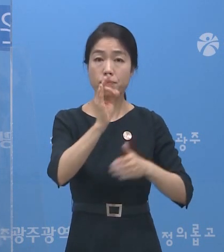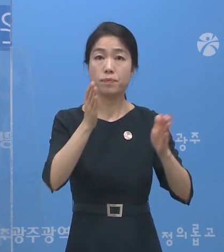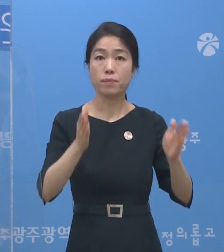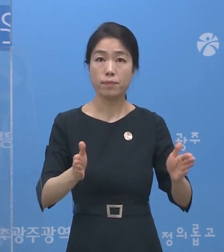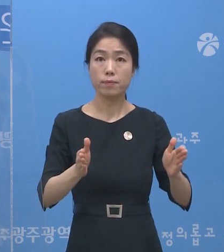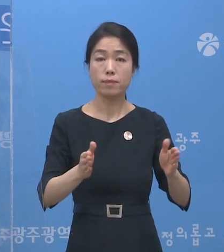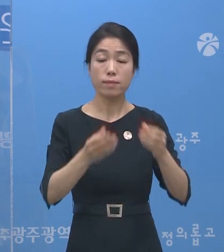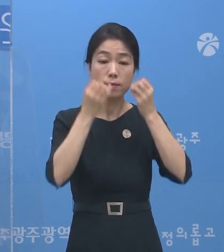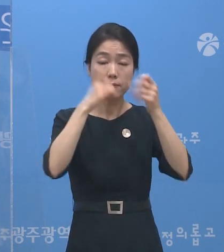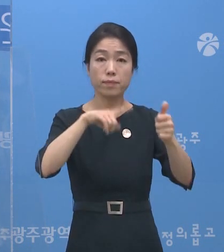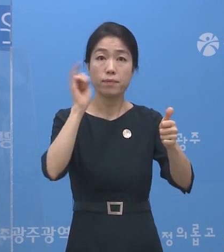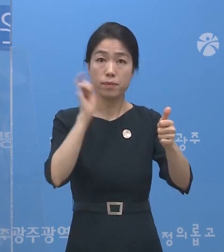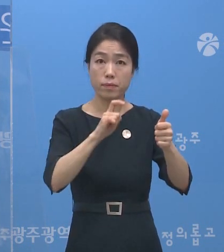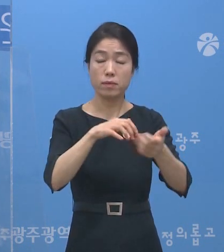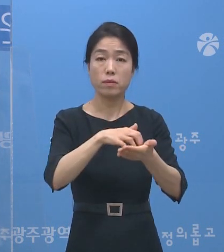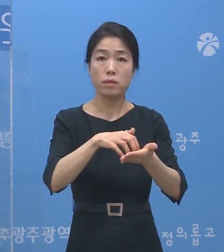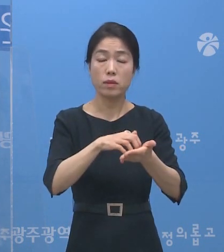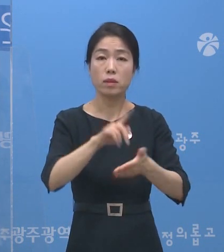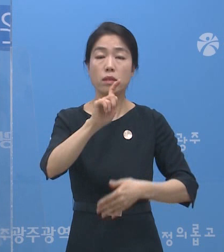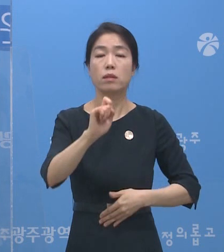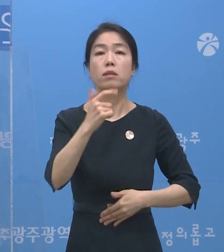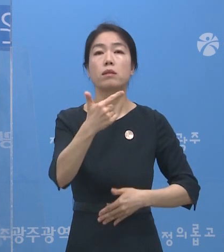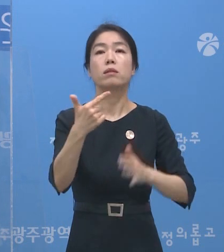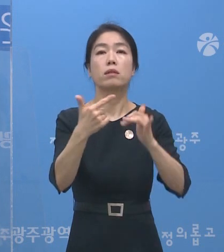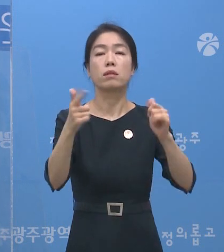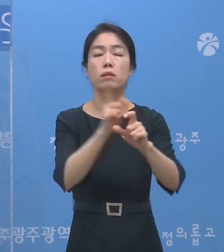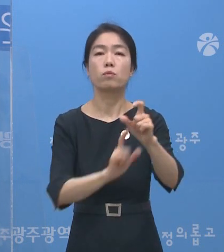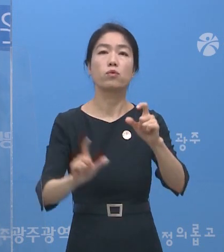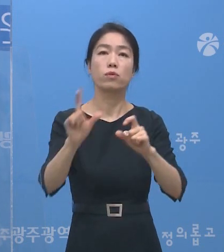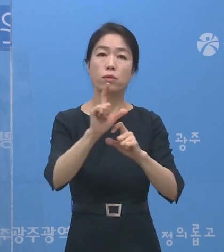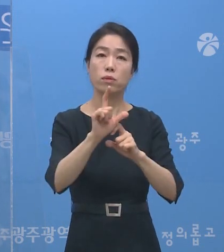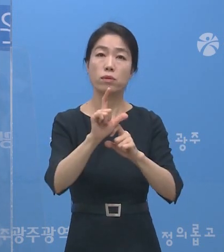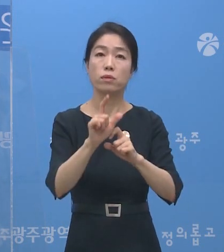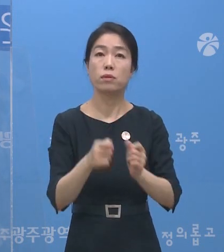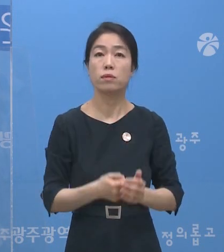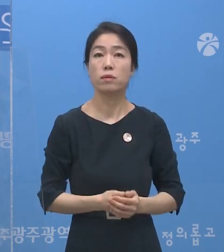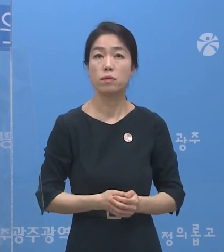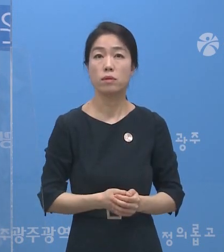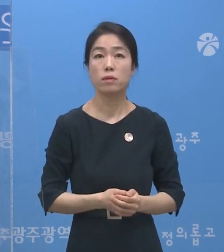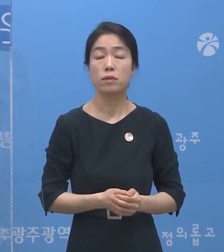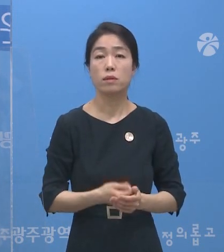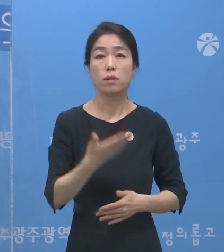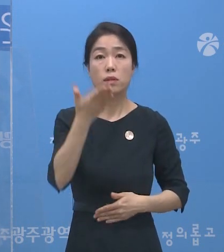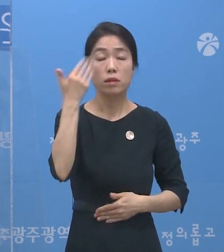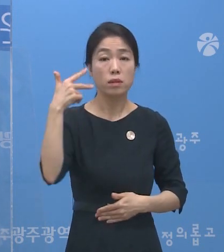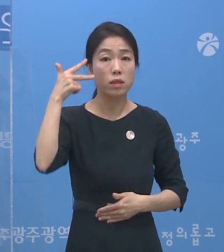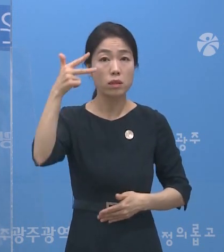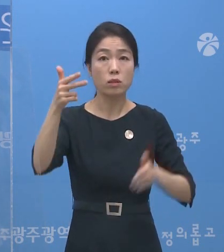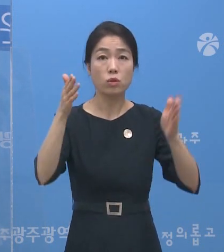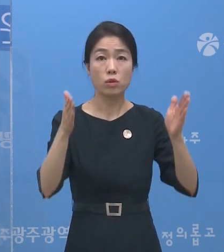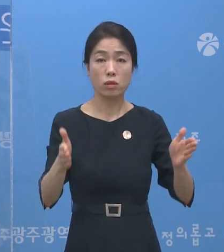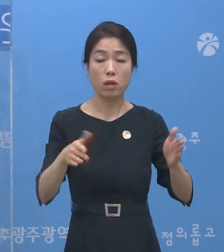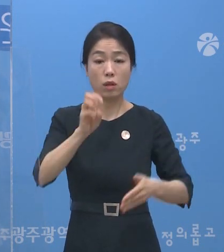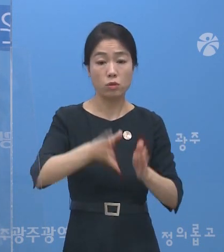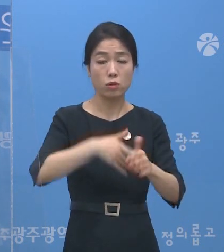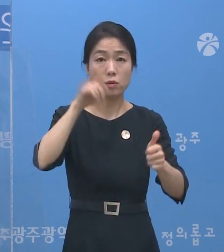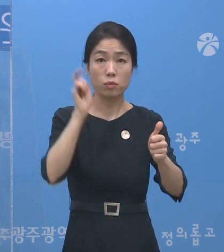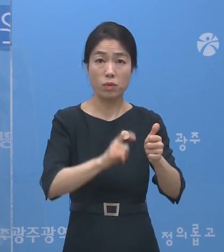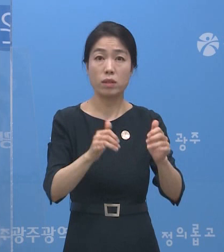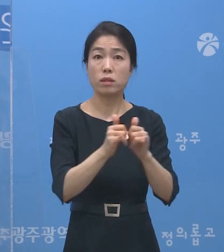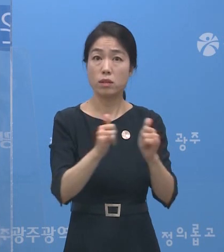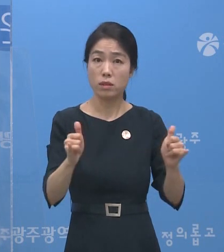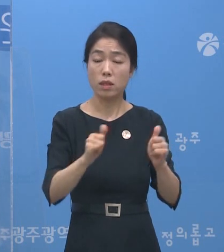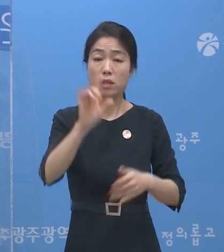신규 확진자가 16명 발생했습니다. 지난 일주일 동안 우리시 확진자는